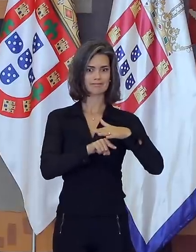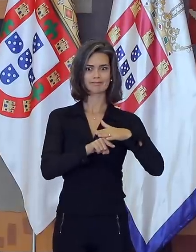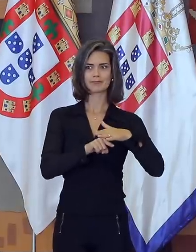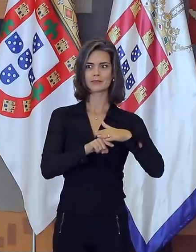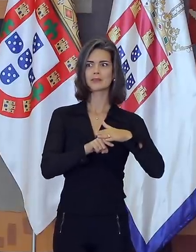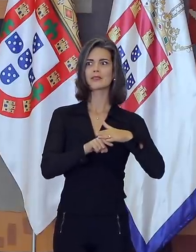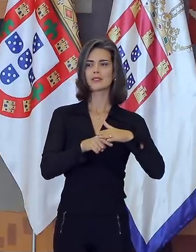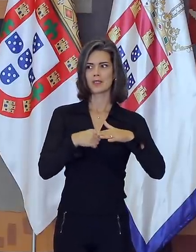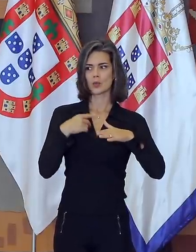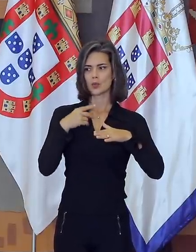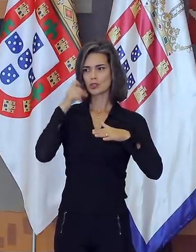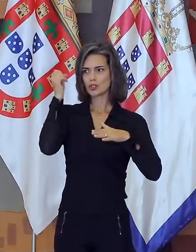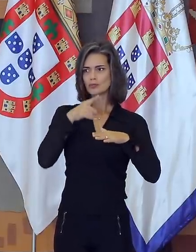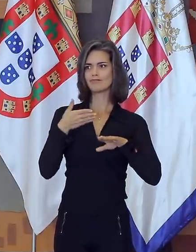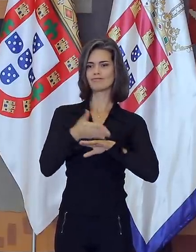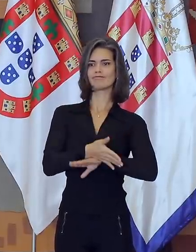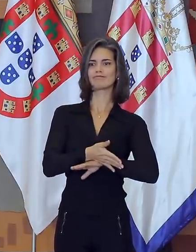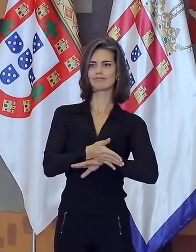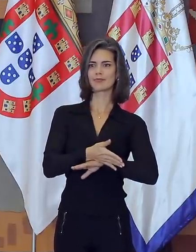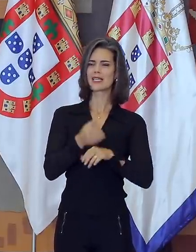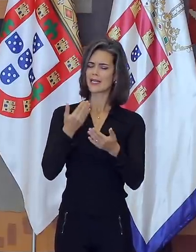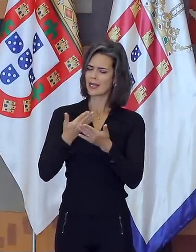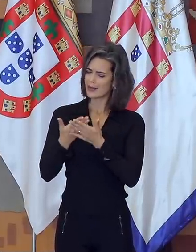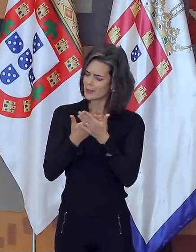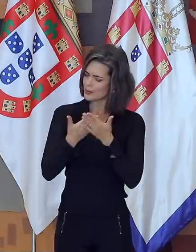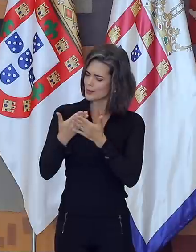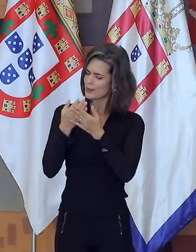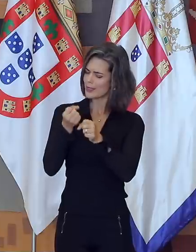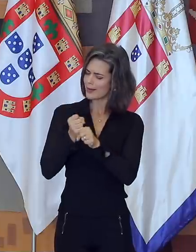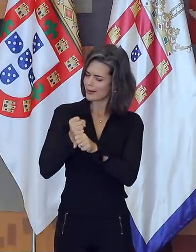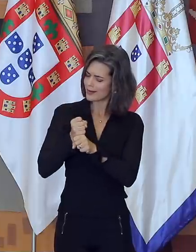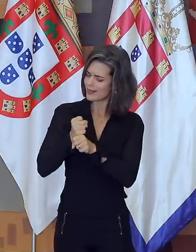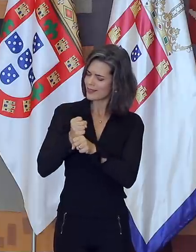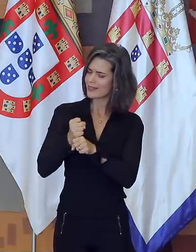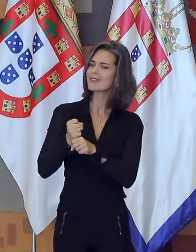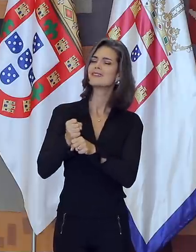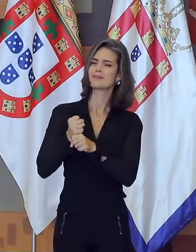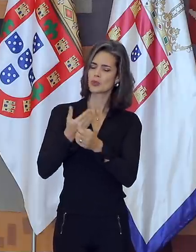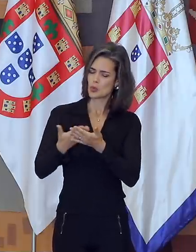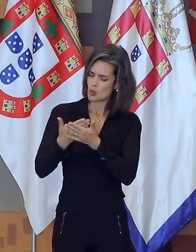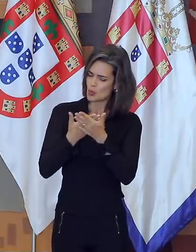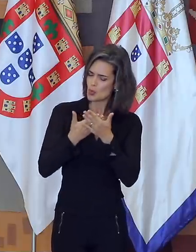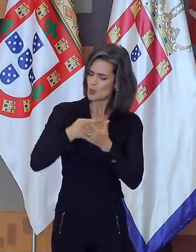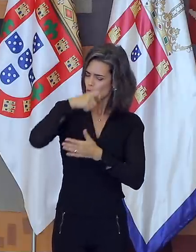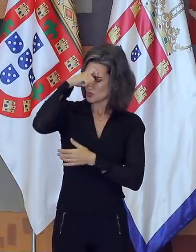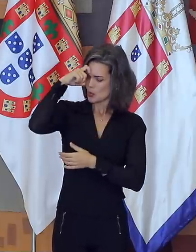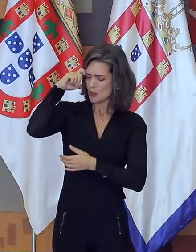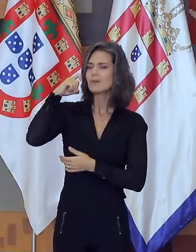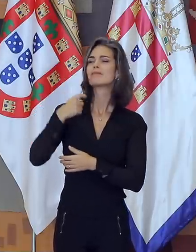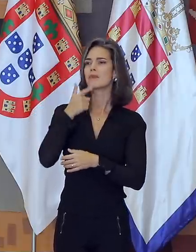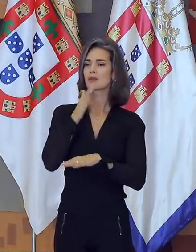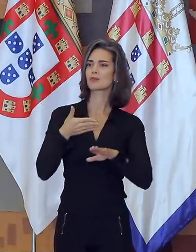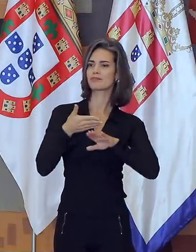pelos exames de ingresso. São anos de estudos. Anos que cobram afinco e, não raro, sacrifícios.